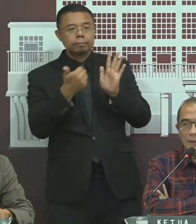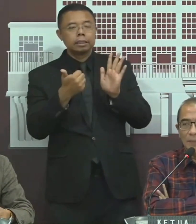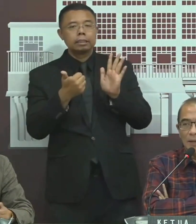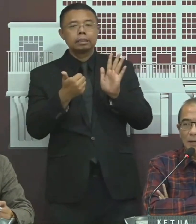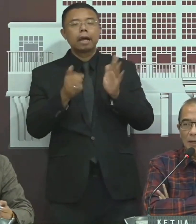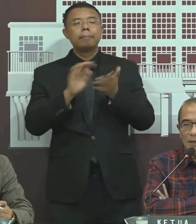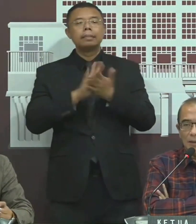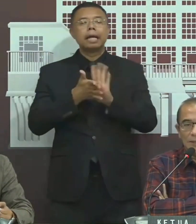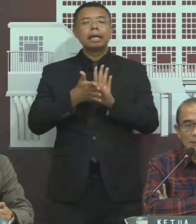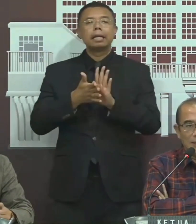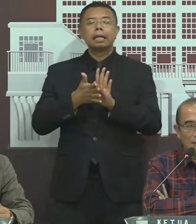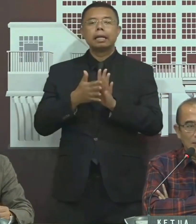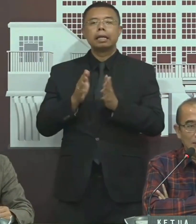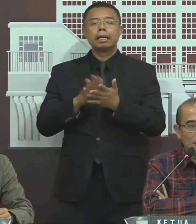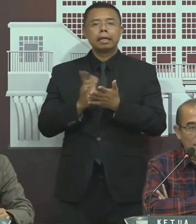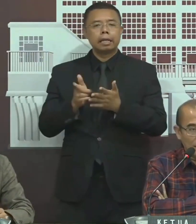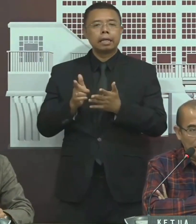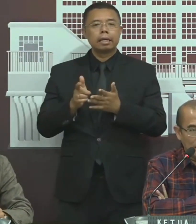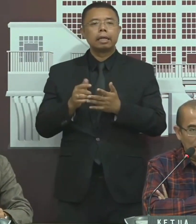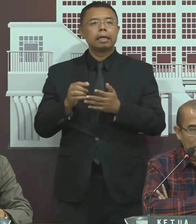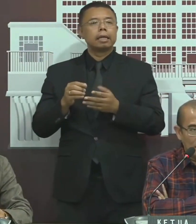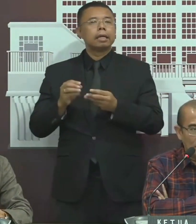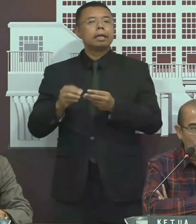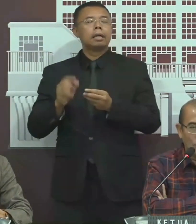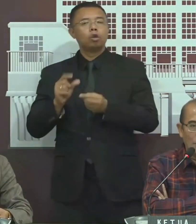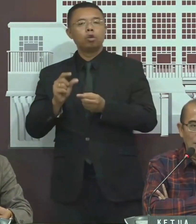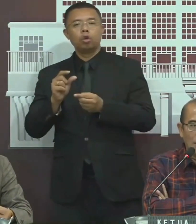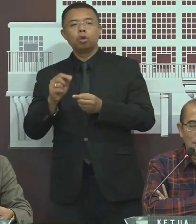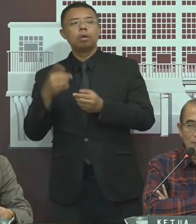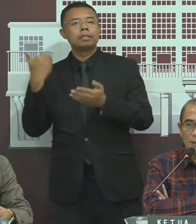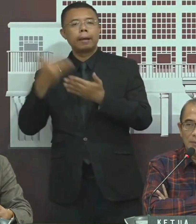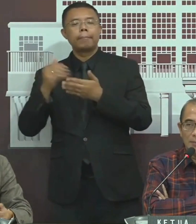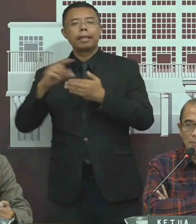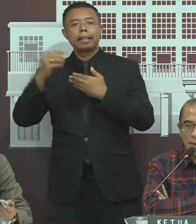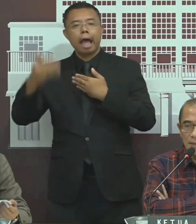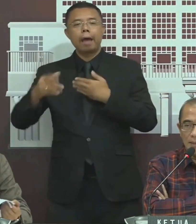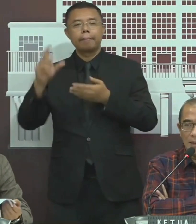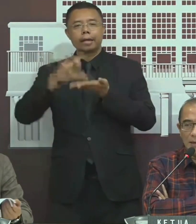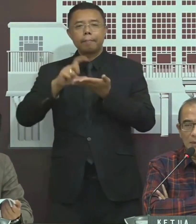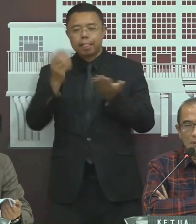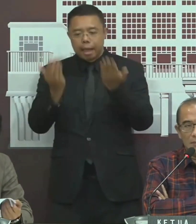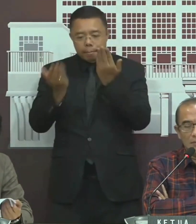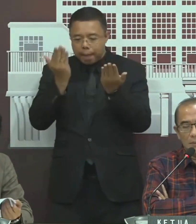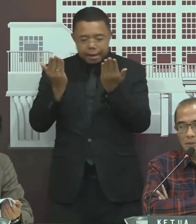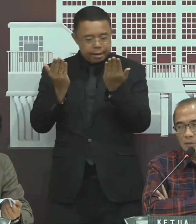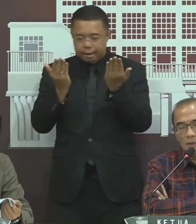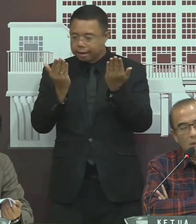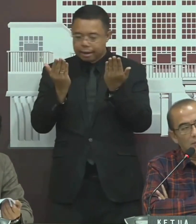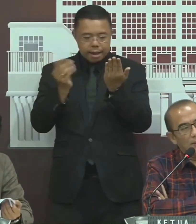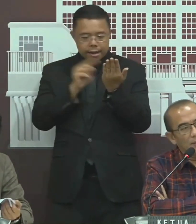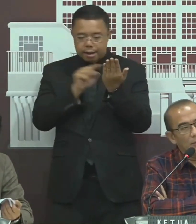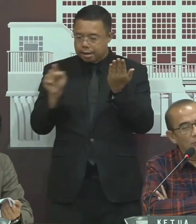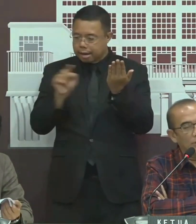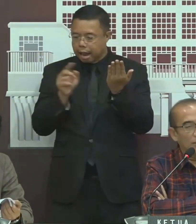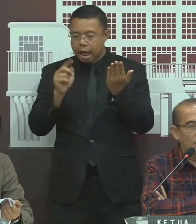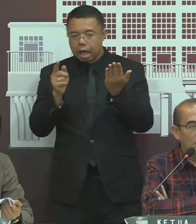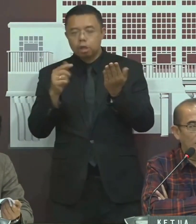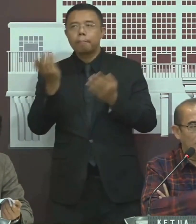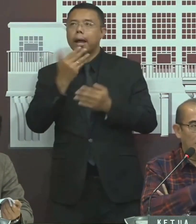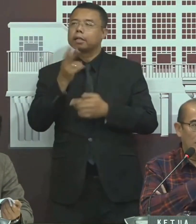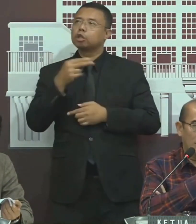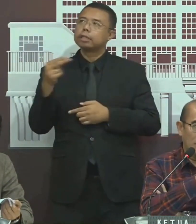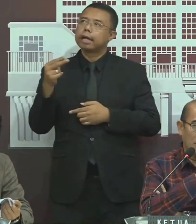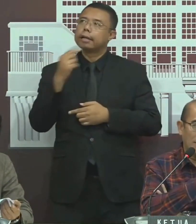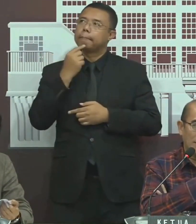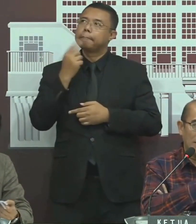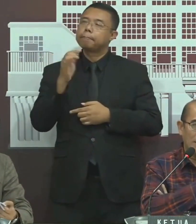ketika rekap di tingkat kejamatan Untuk sambil sama-sama membandingkan, kalau bahasa Indonesia itu,